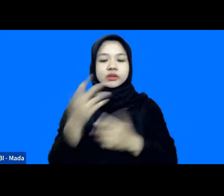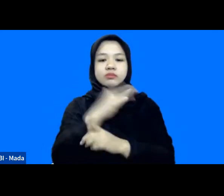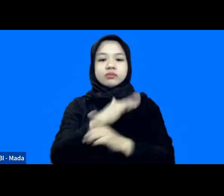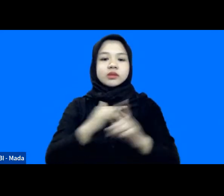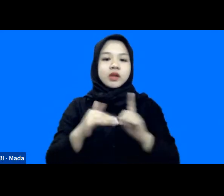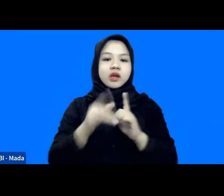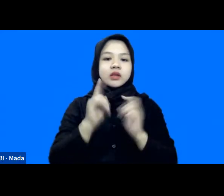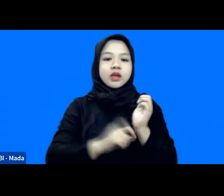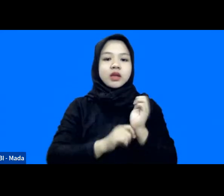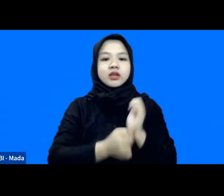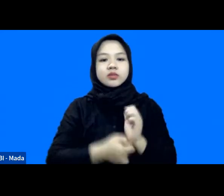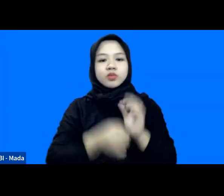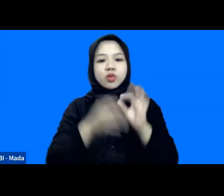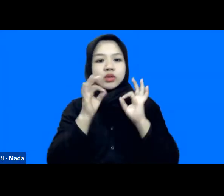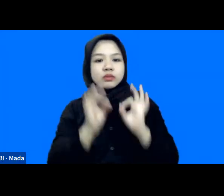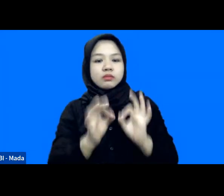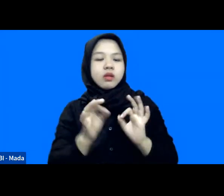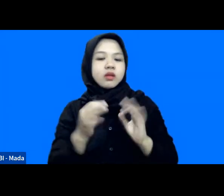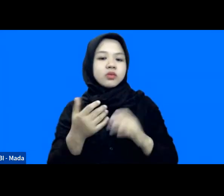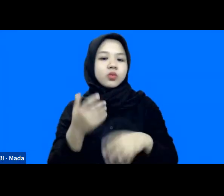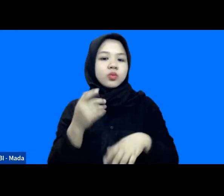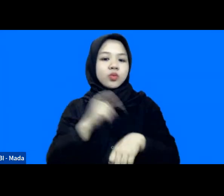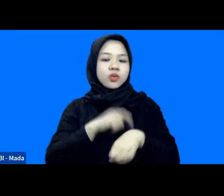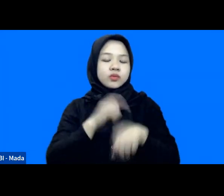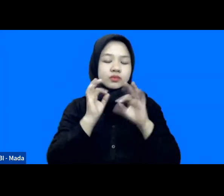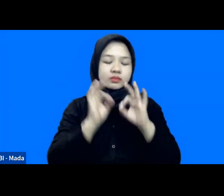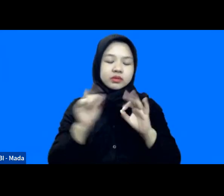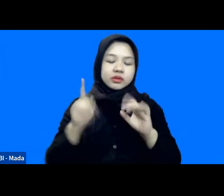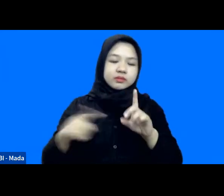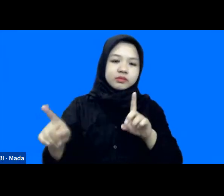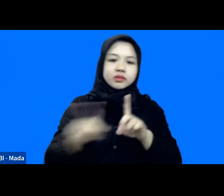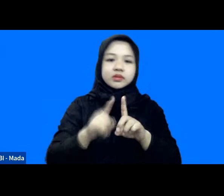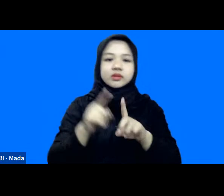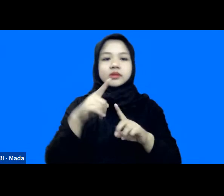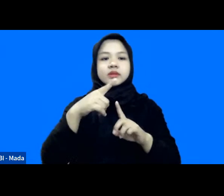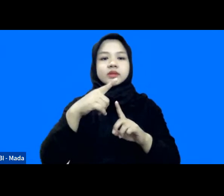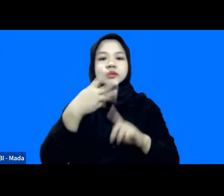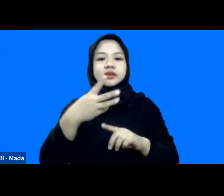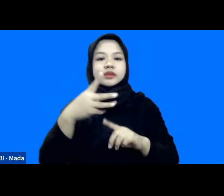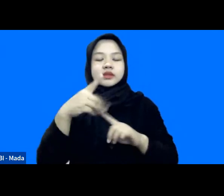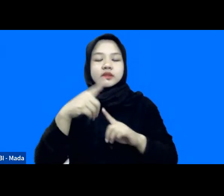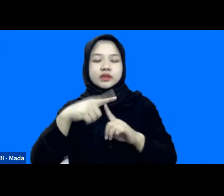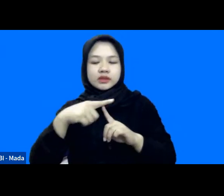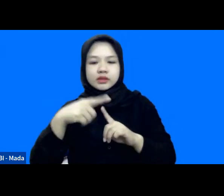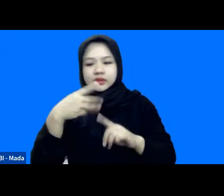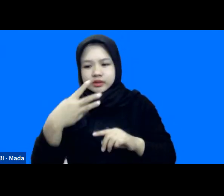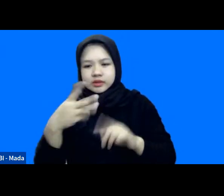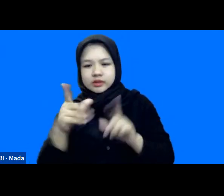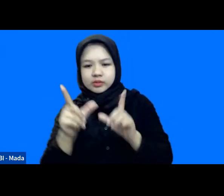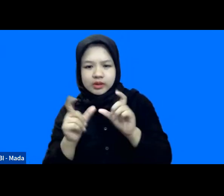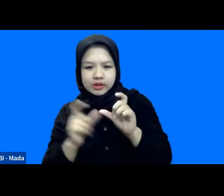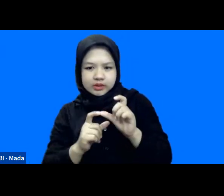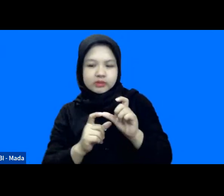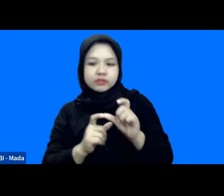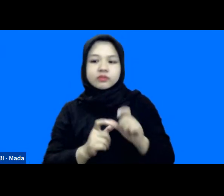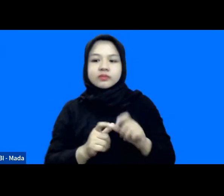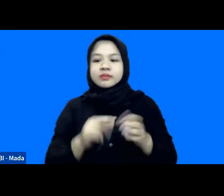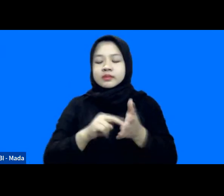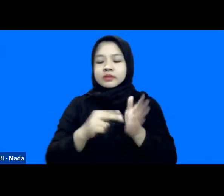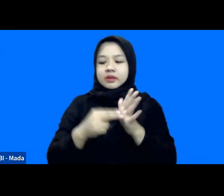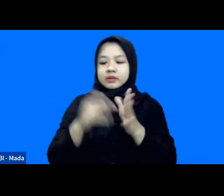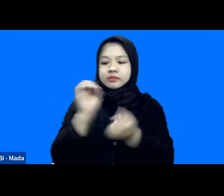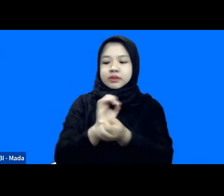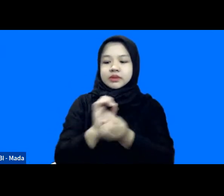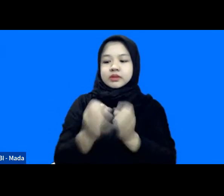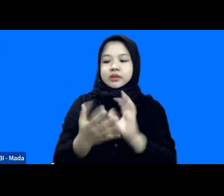melakukan respon tepat dan tepat waktu dengan pendekatan EWS berbasis masyarakat artinya memang bencana pada